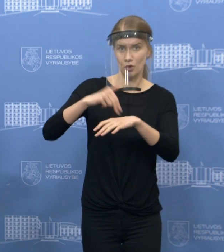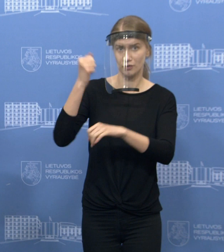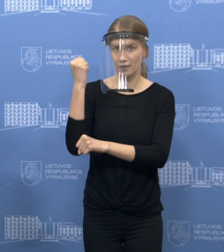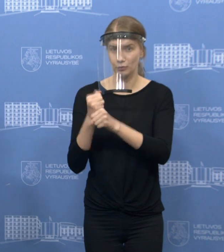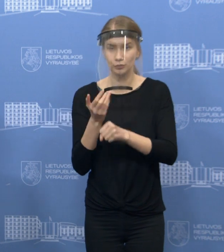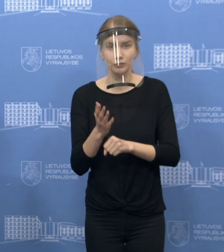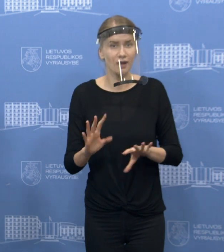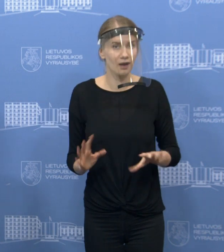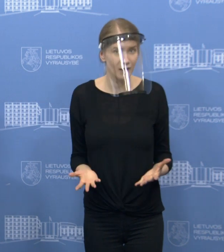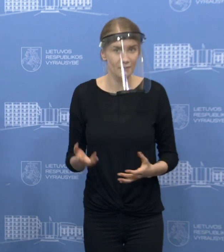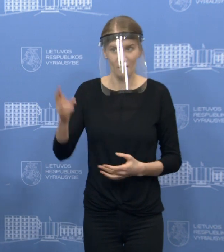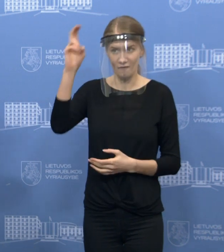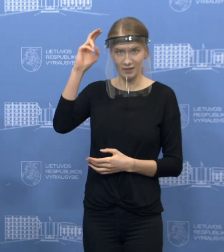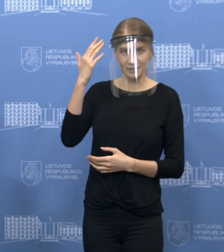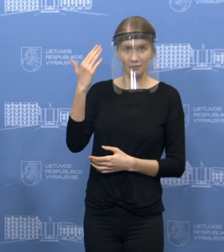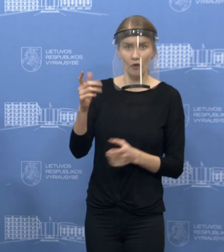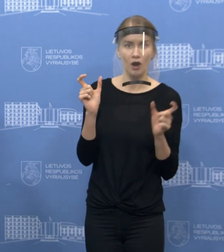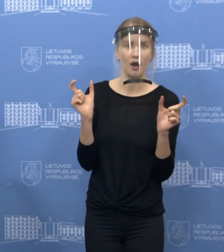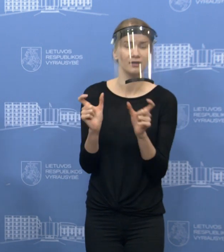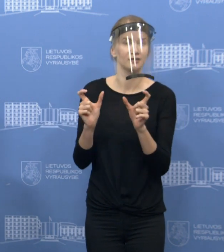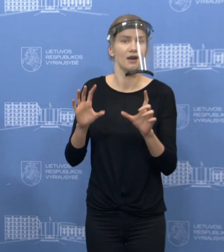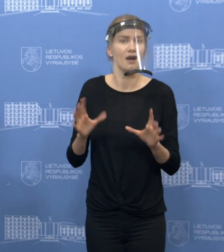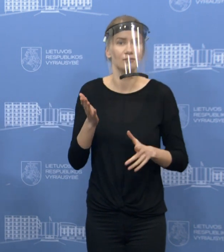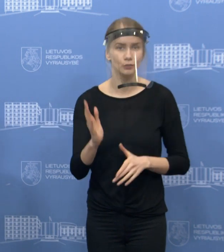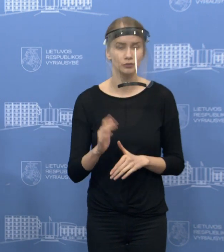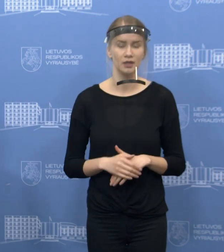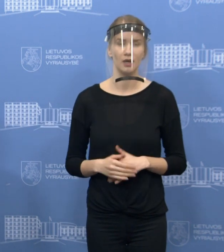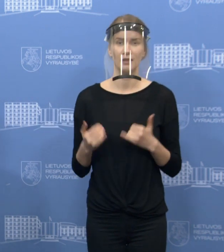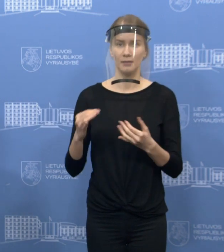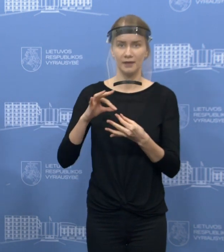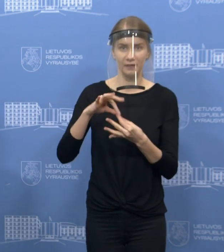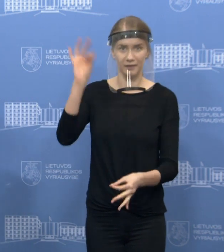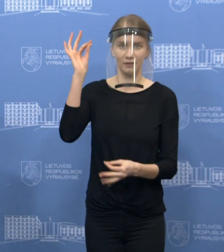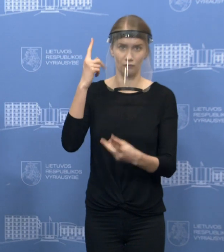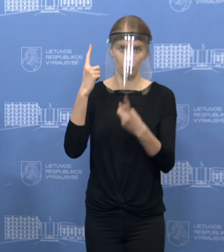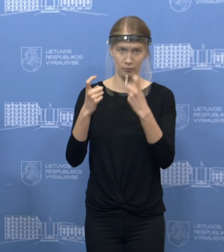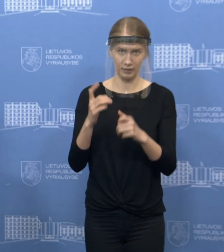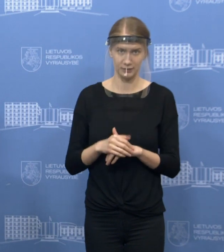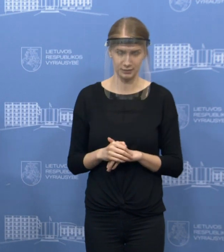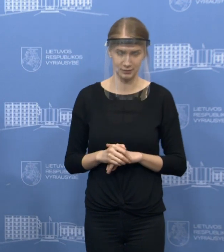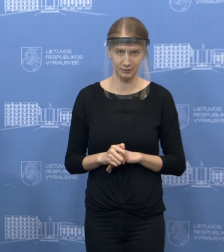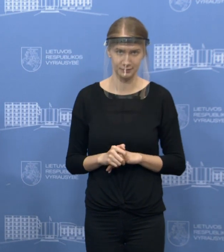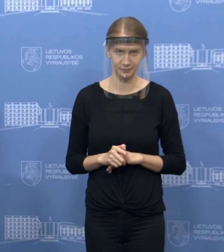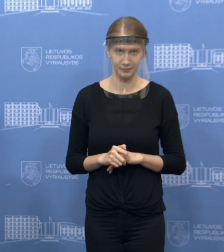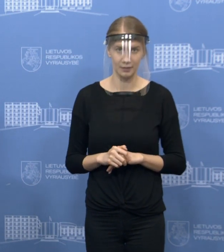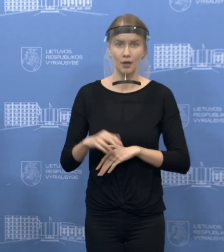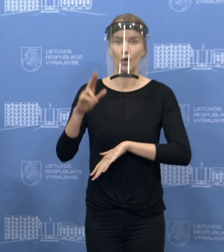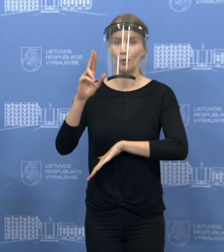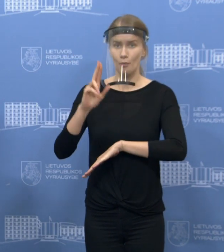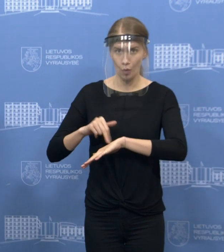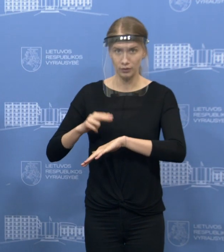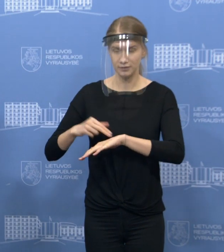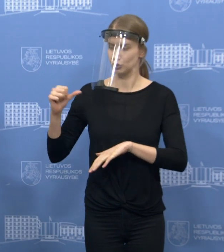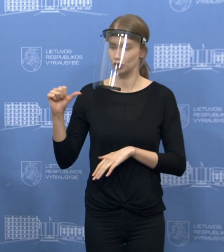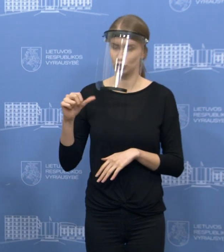Tai aš iš tikrųjų patikslinu, jog tikrai policija šį savaitgalį